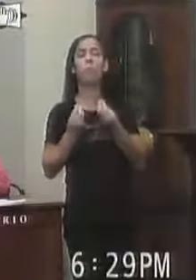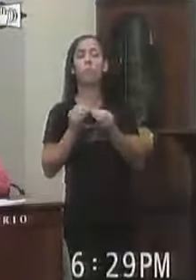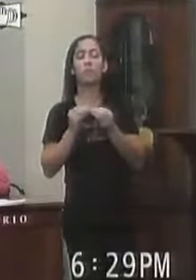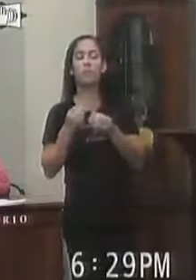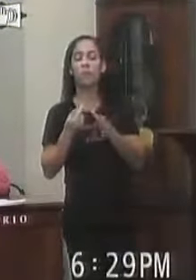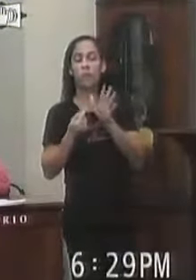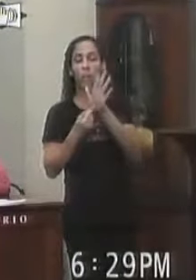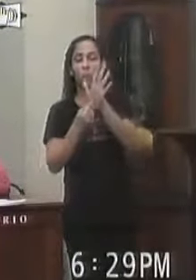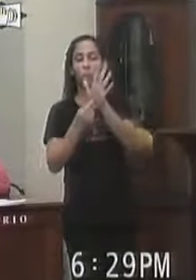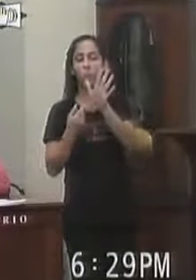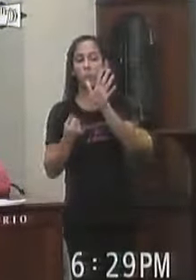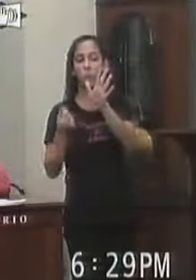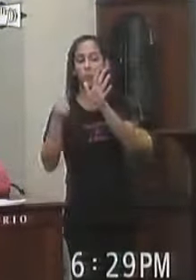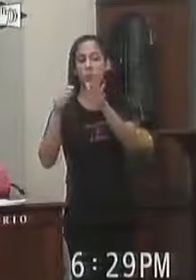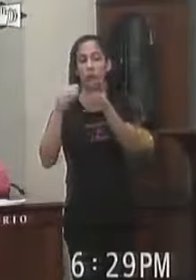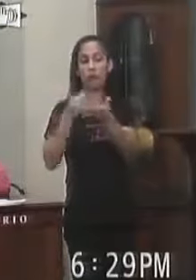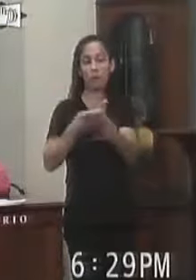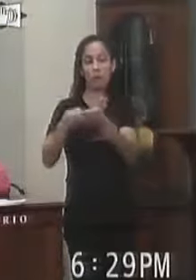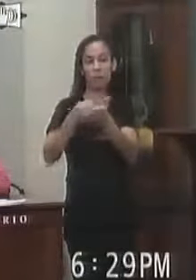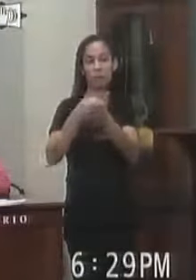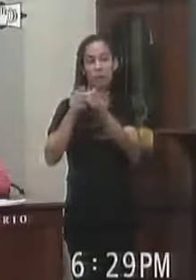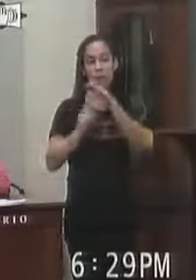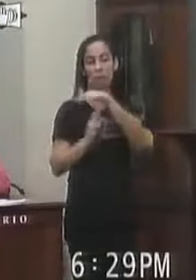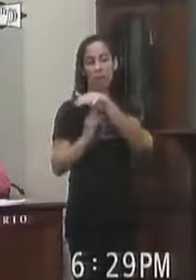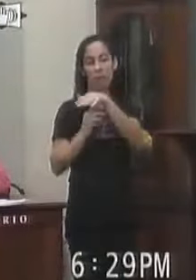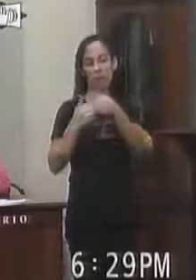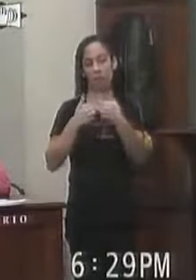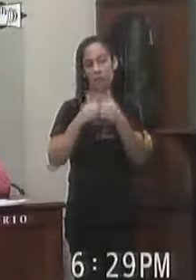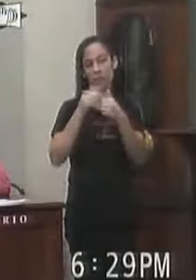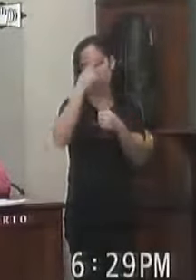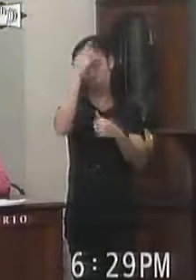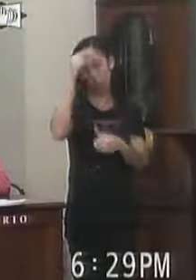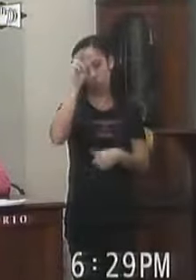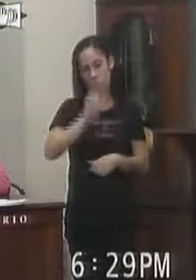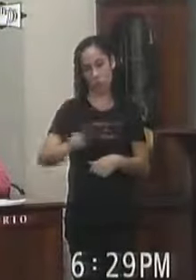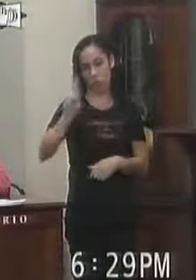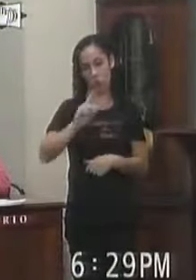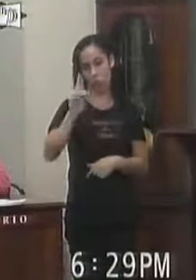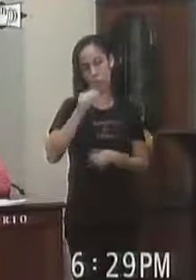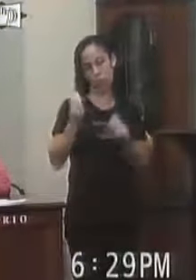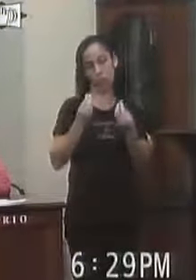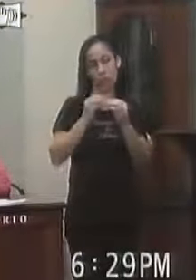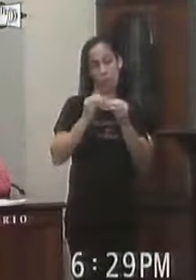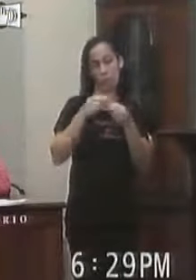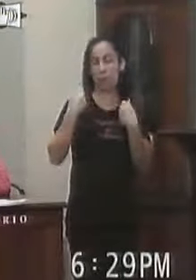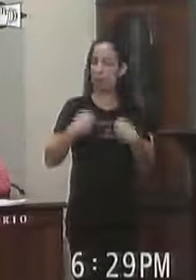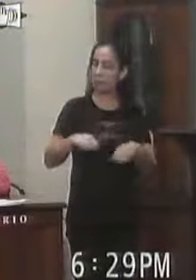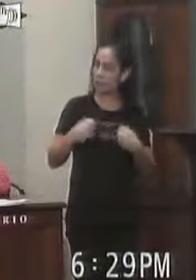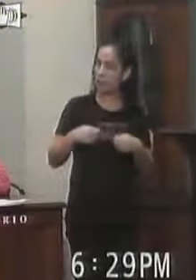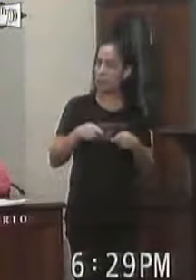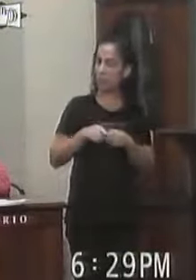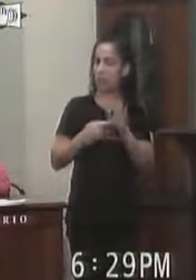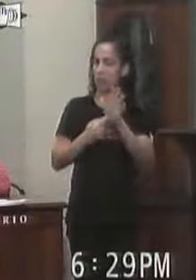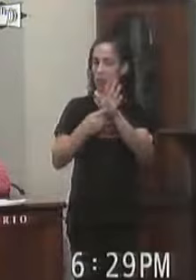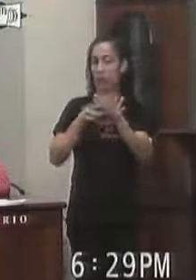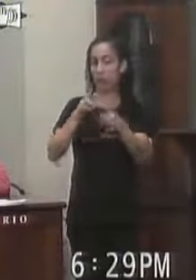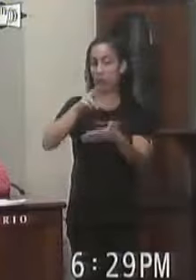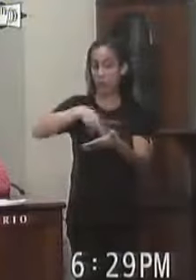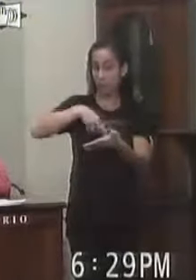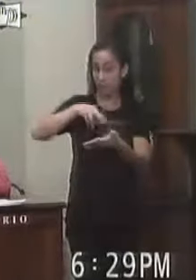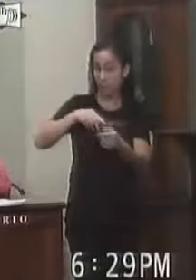serviço E sua aplicação Assim Para o melhor Interesse Do usuário E transparência Se faz absolutamente Necessário O atendimento Do presente Requerimento